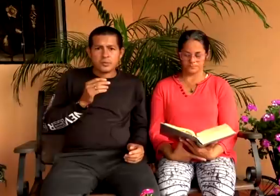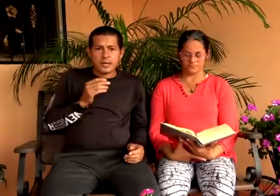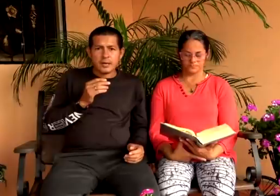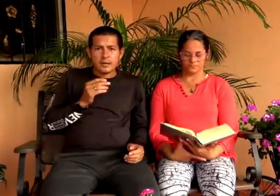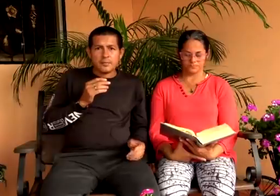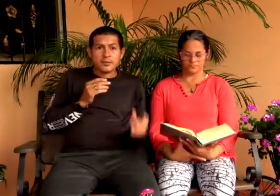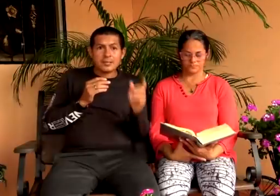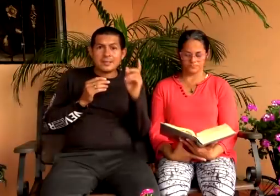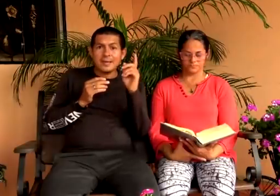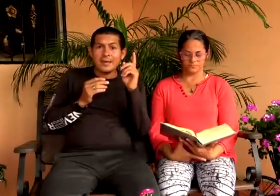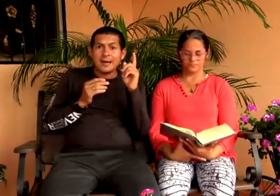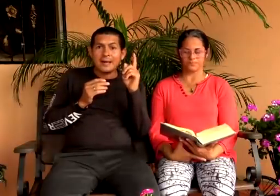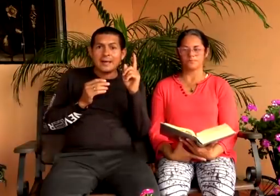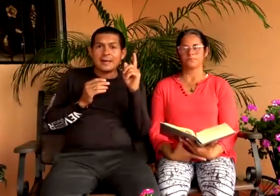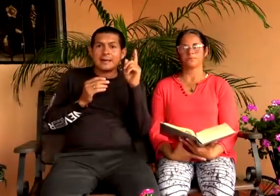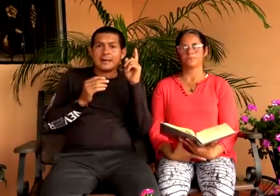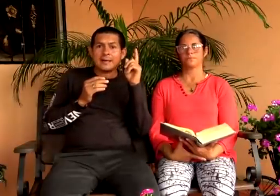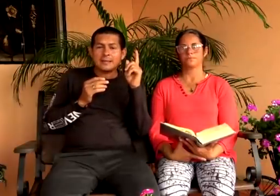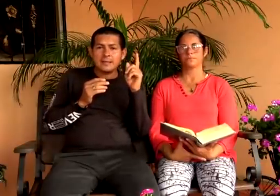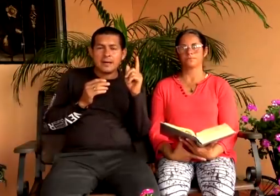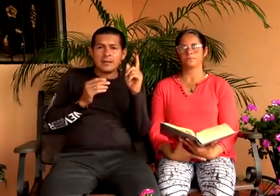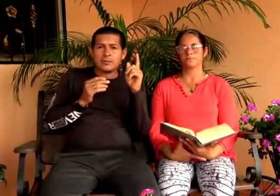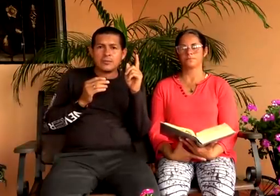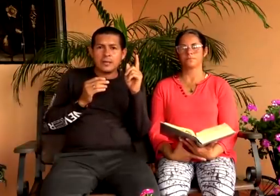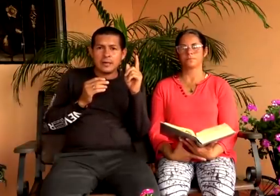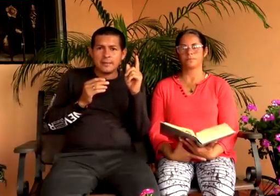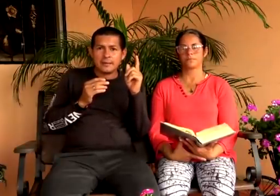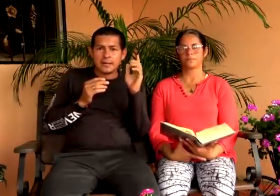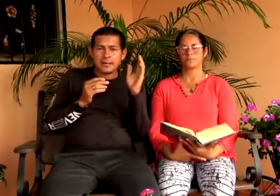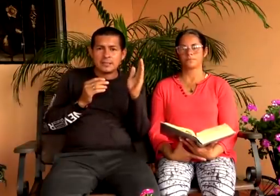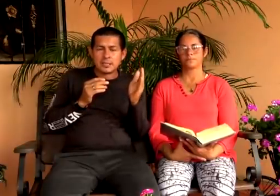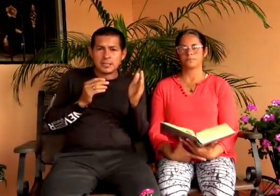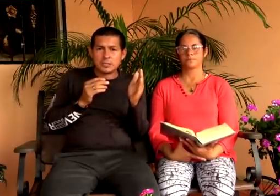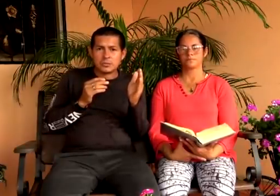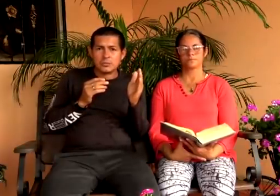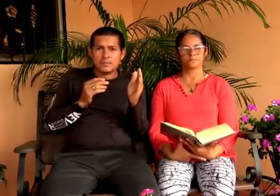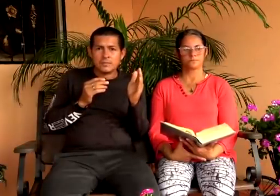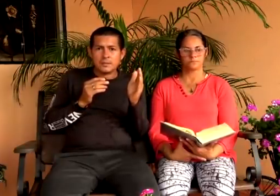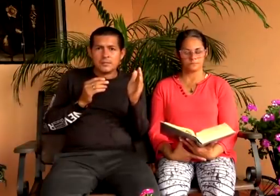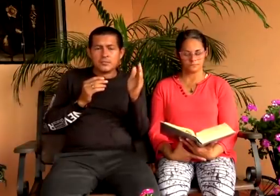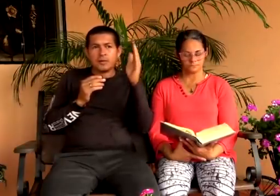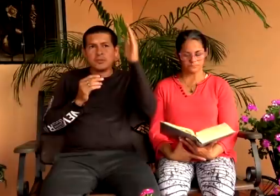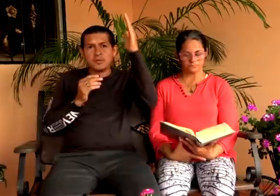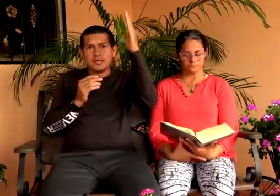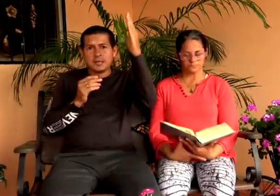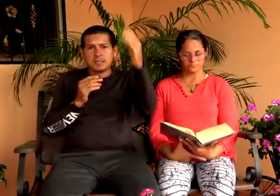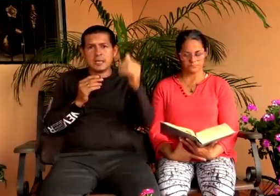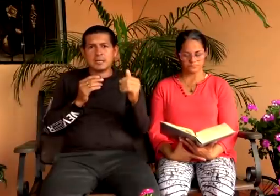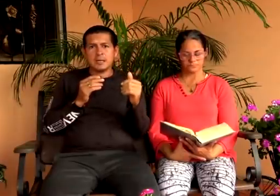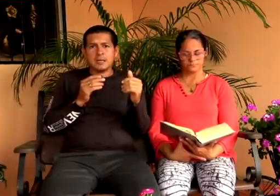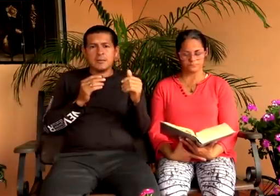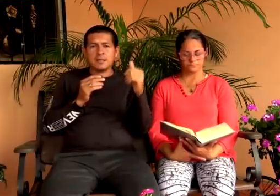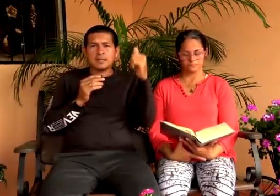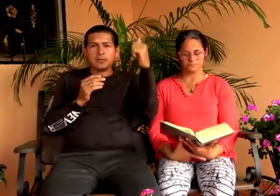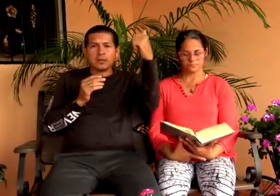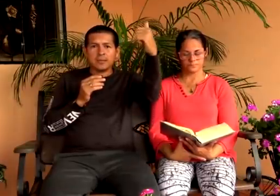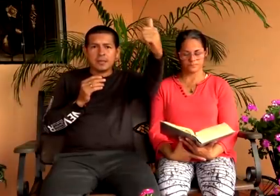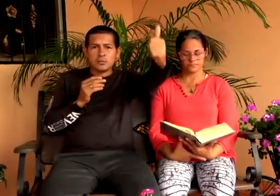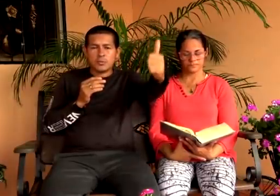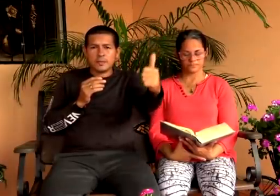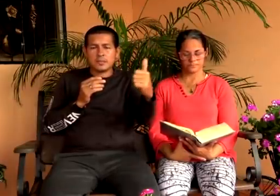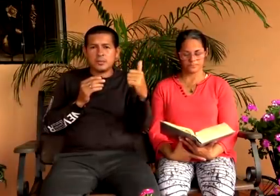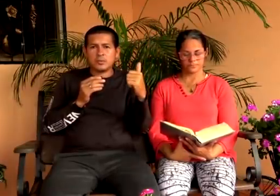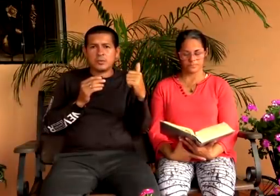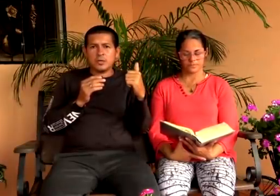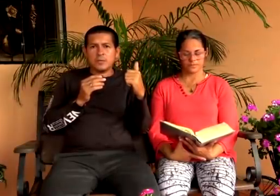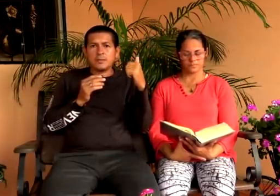porque porque se han retirado de la verdad que es cristo fundando iglesia inventando que